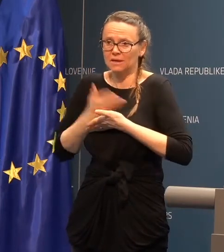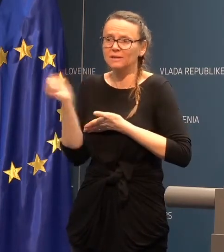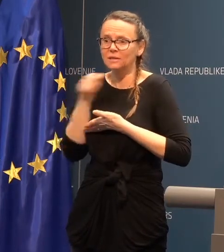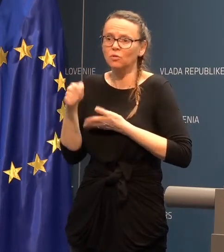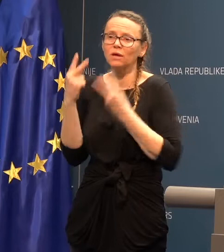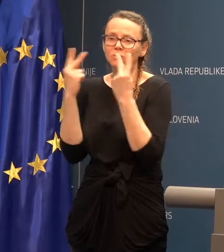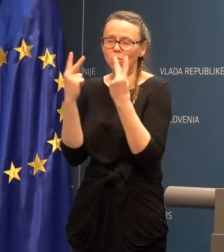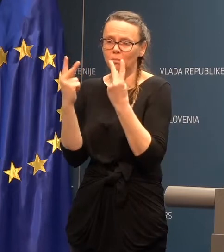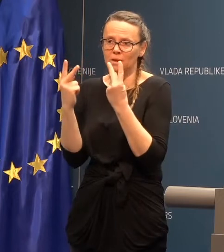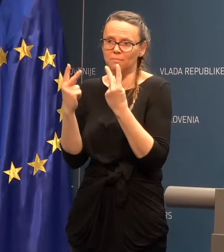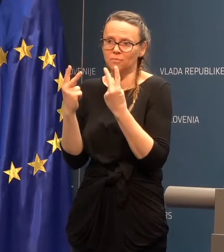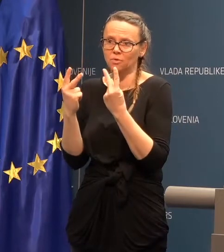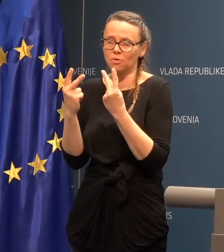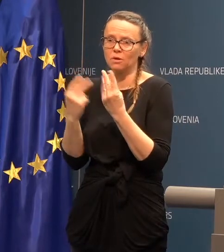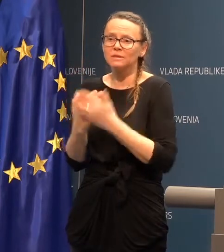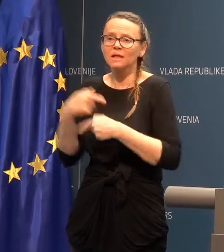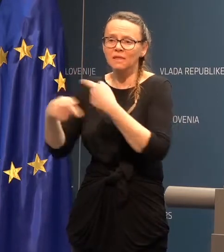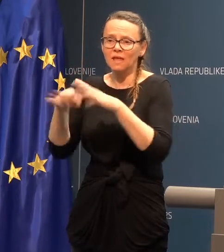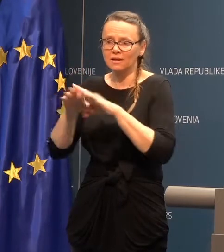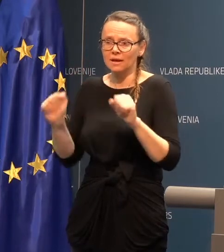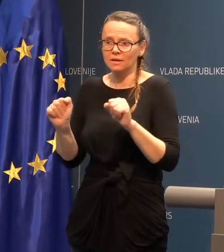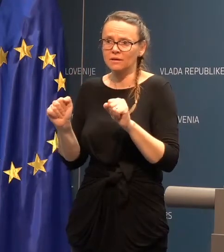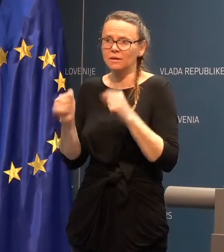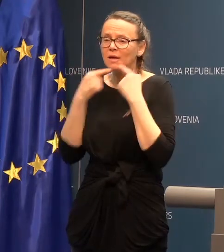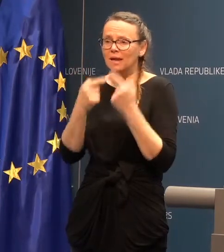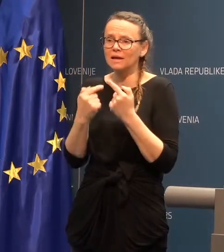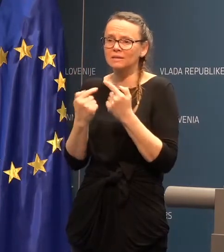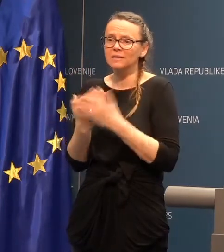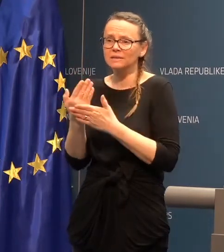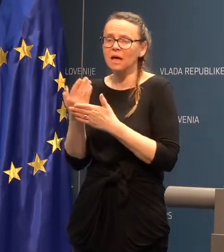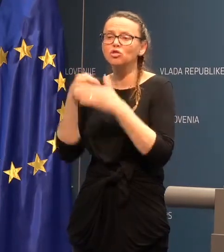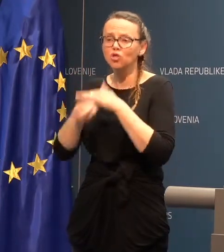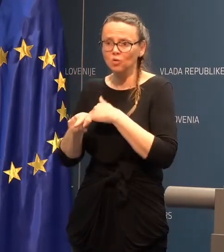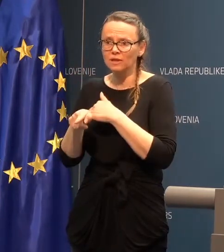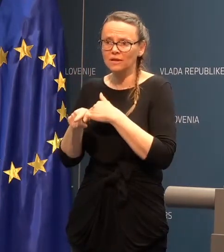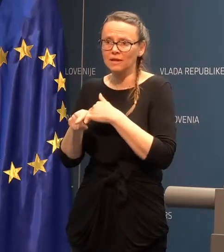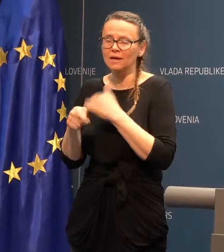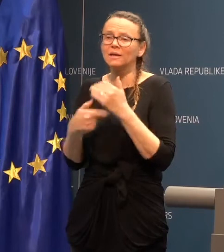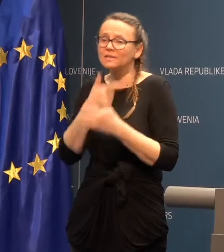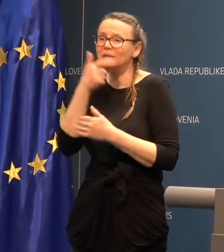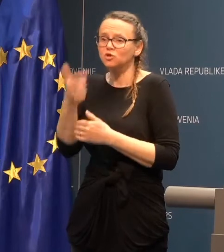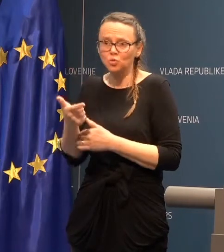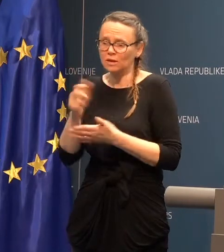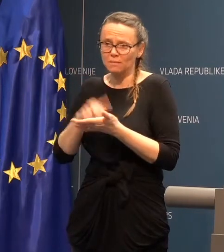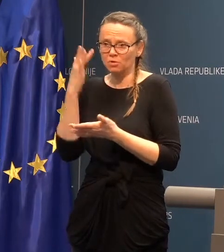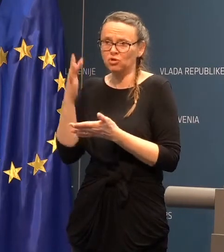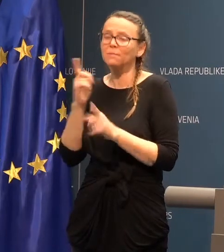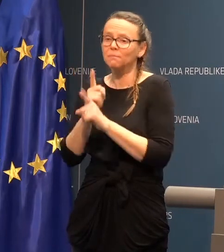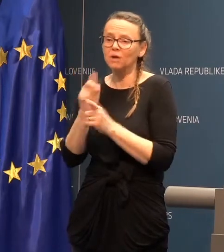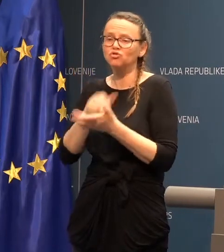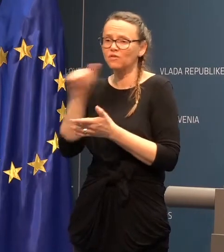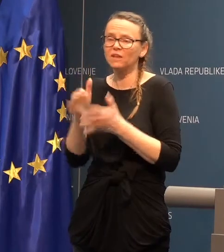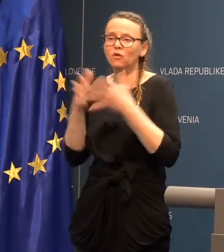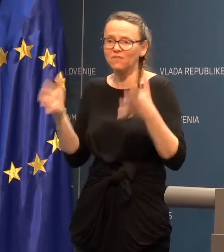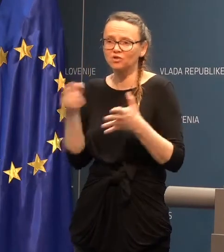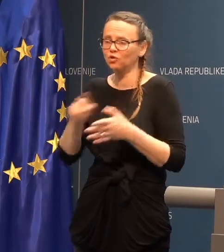zelo pomembno, ta zanadanja okrepa. Se pravi, rekelite, zanotranje je to definitivno poznanje pa še poče? Pa še vedno za večje. To ne